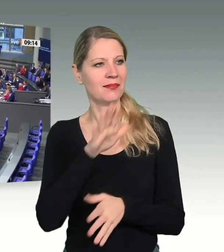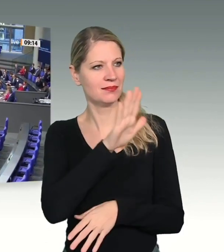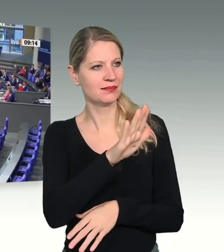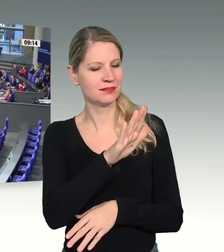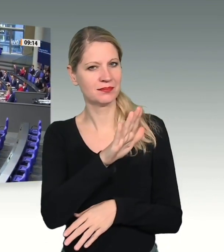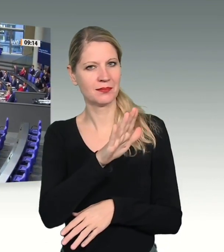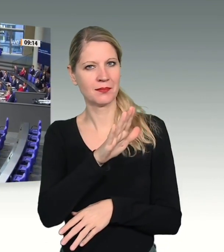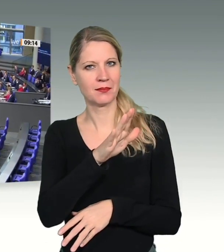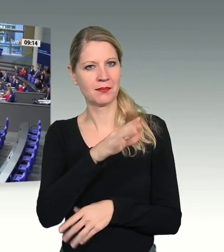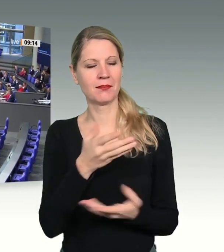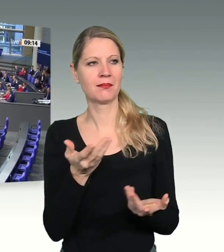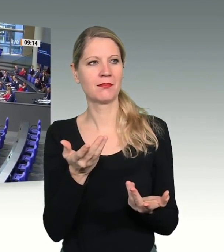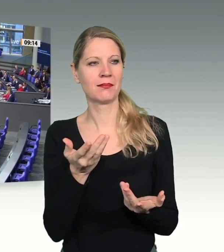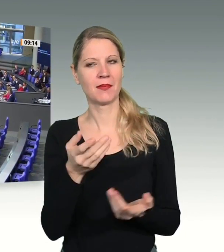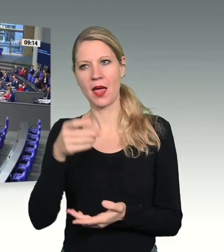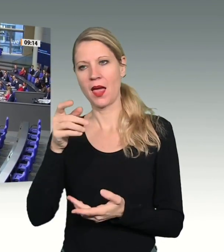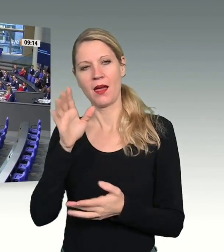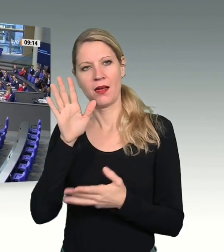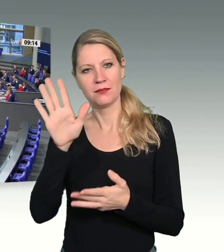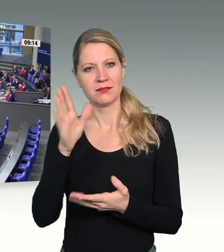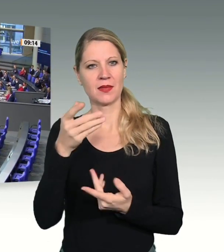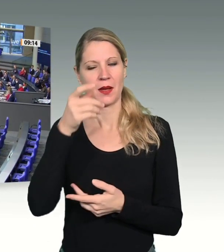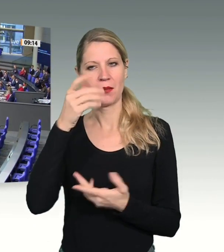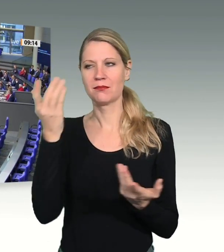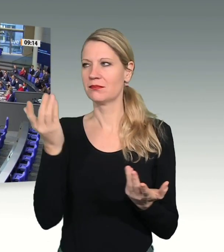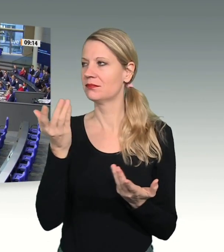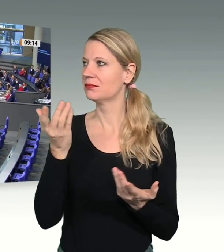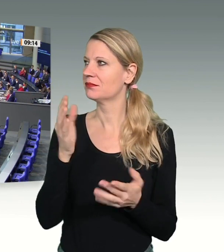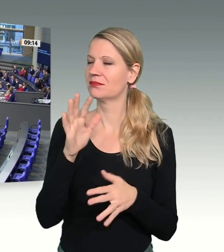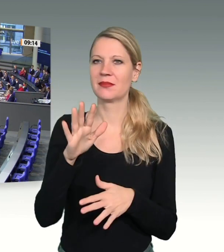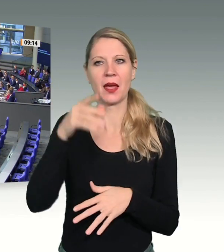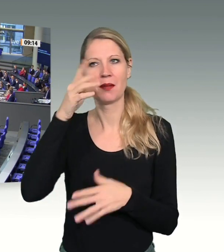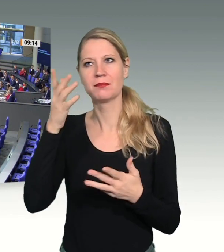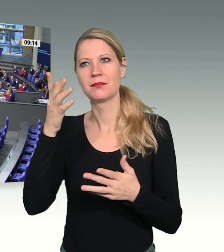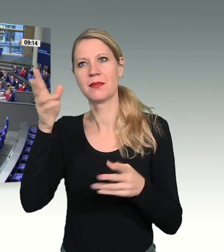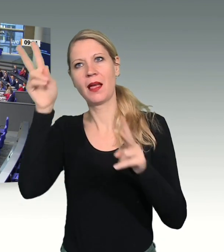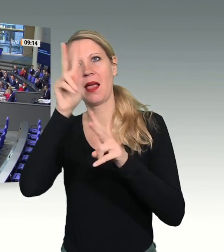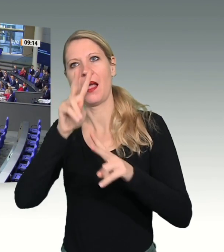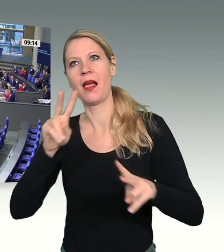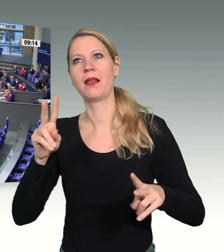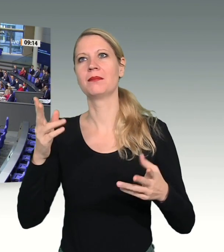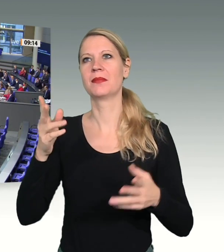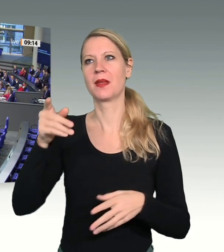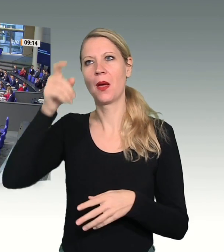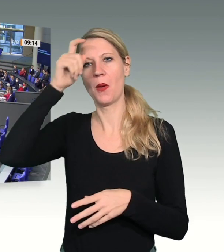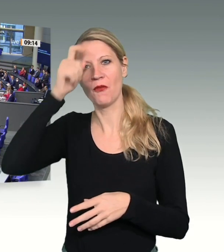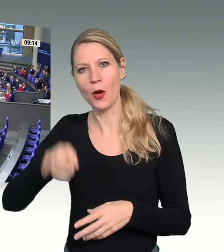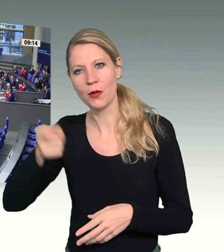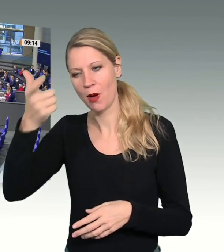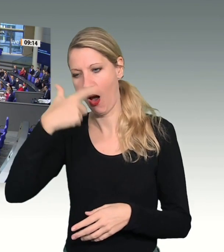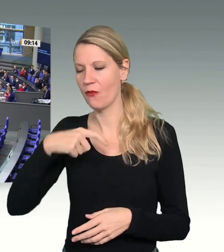sehr mich ehrende Würdigung